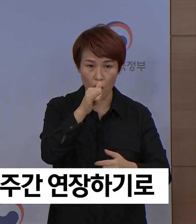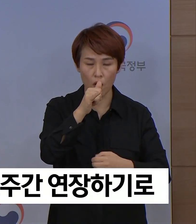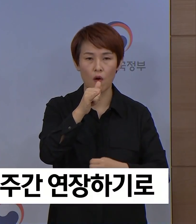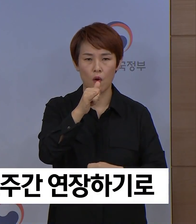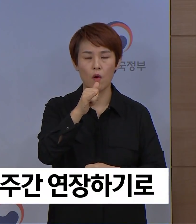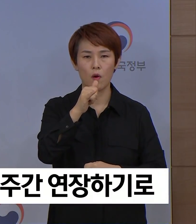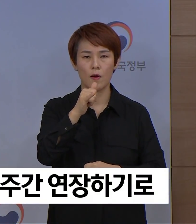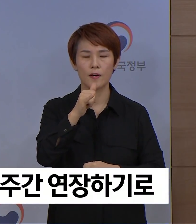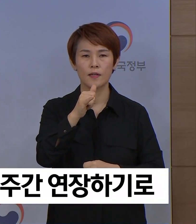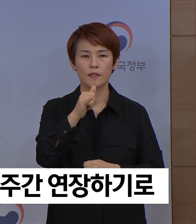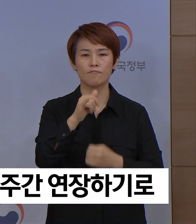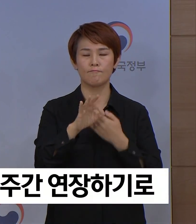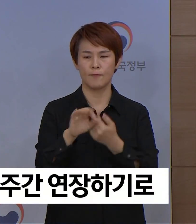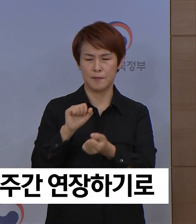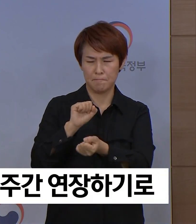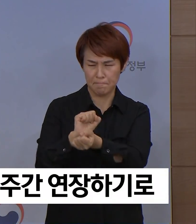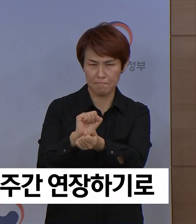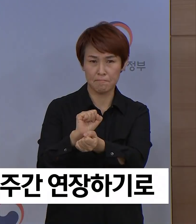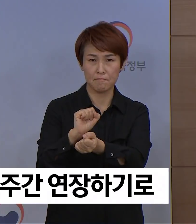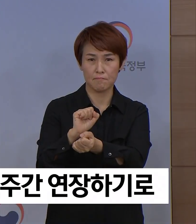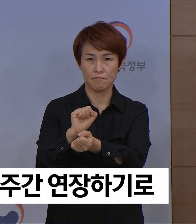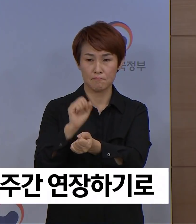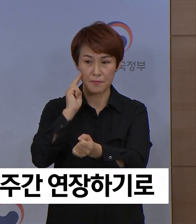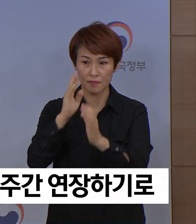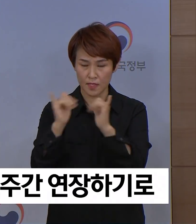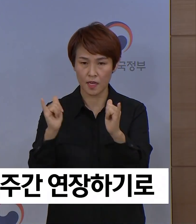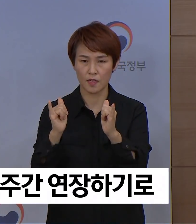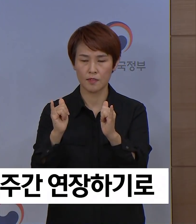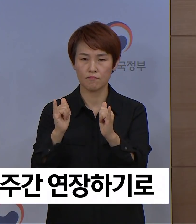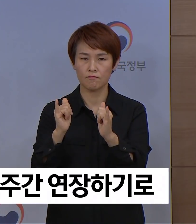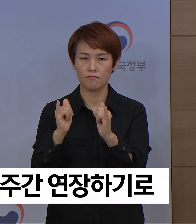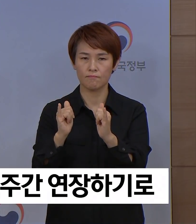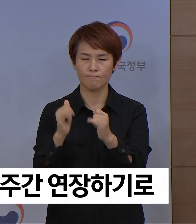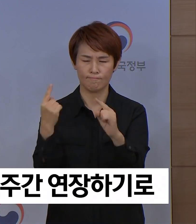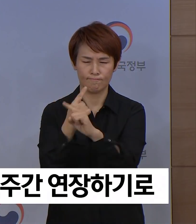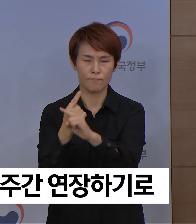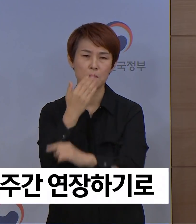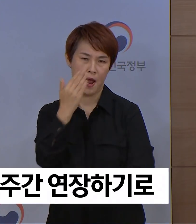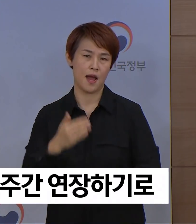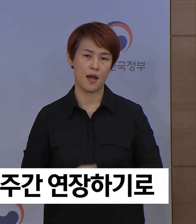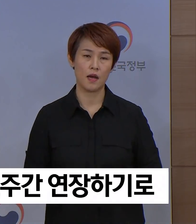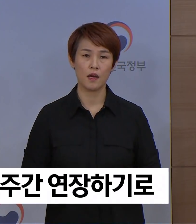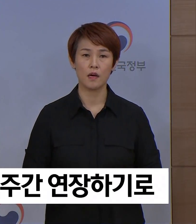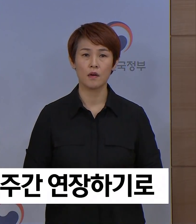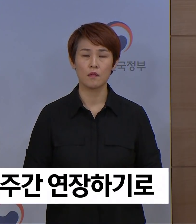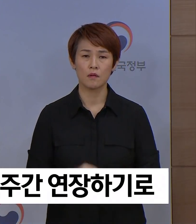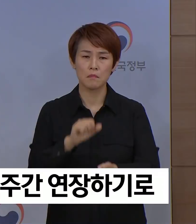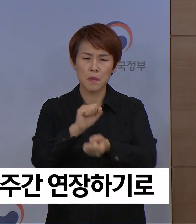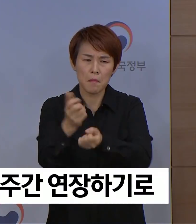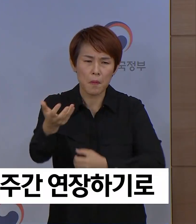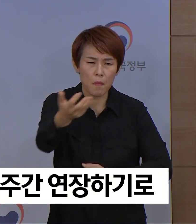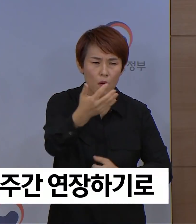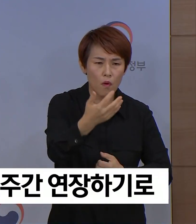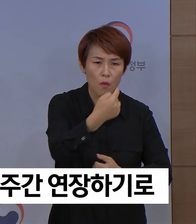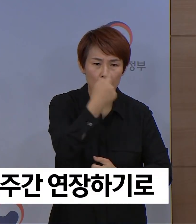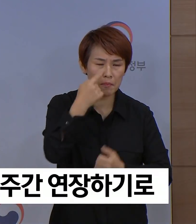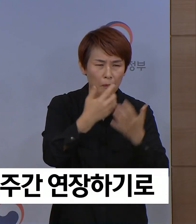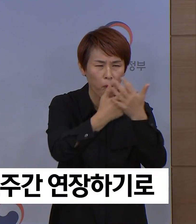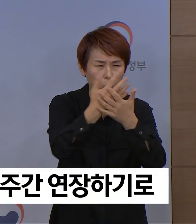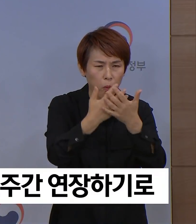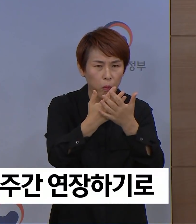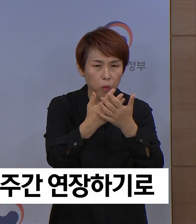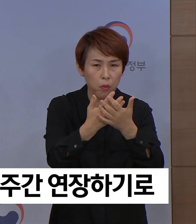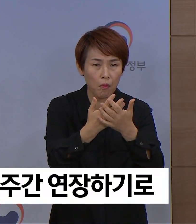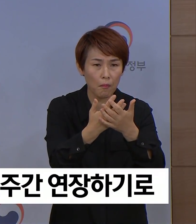중증 환자를 아우른 안정적인 치료가 가능합니다. 또한 감염 경로 확인이 어려운 환자